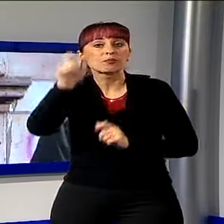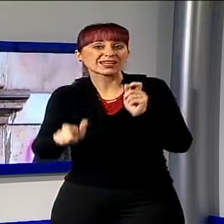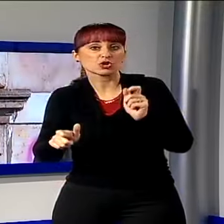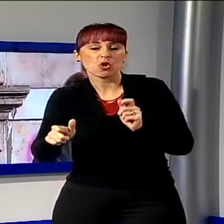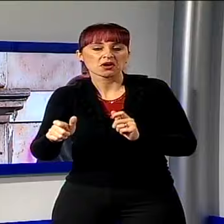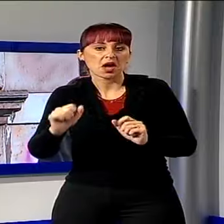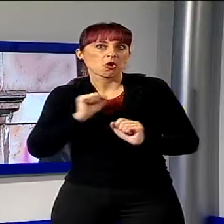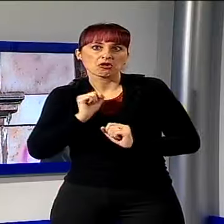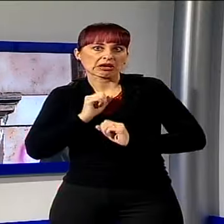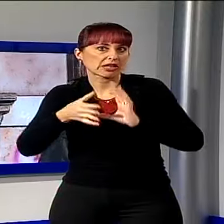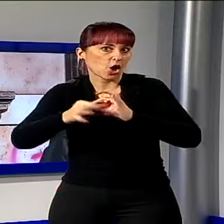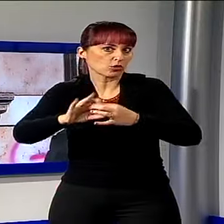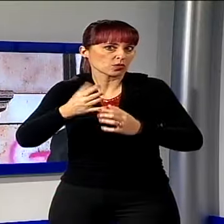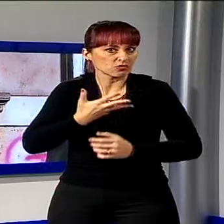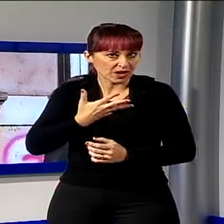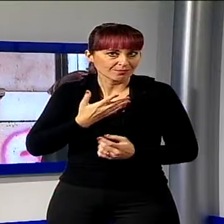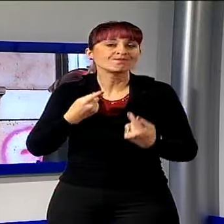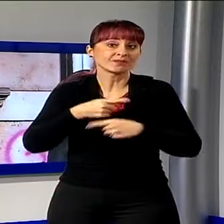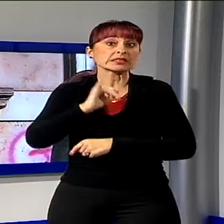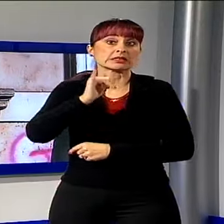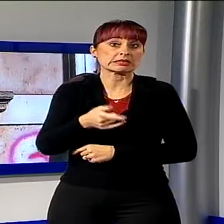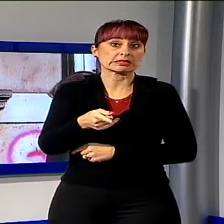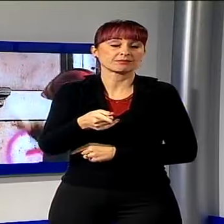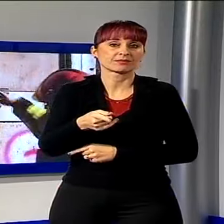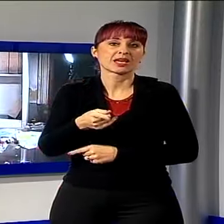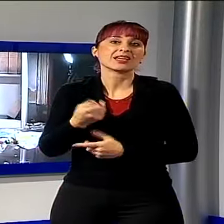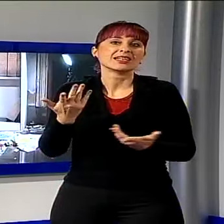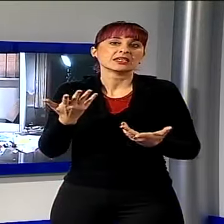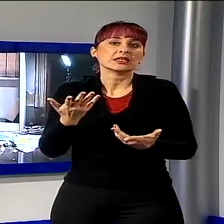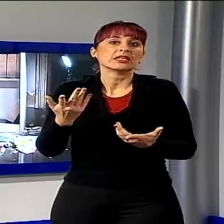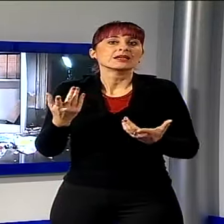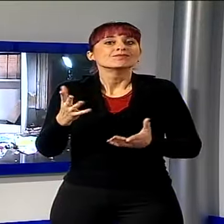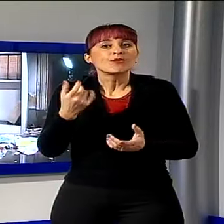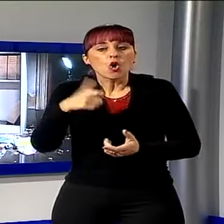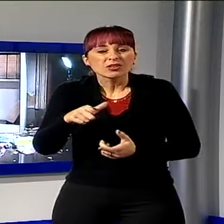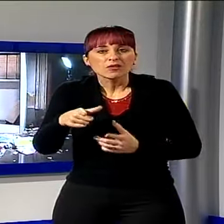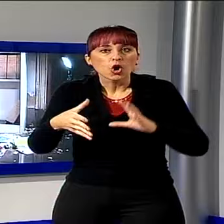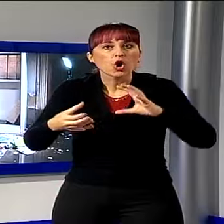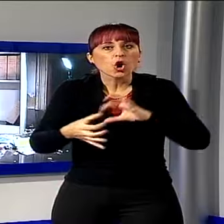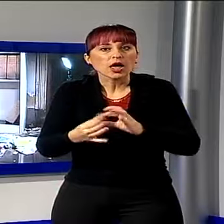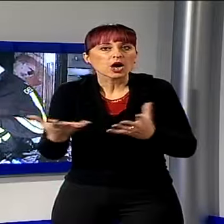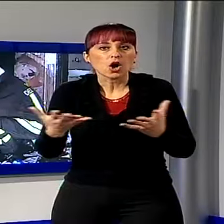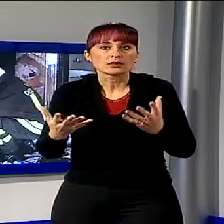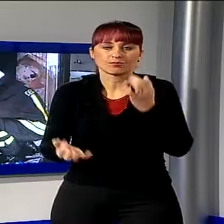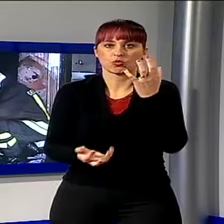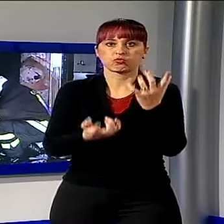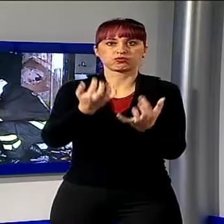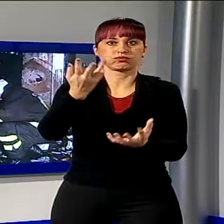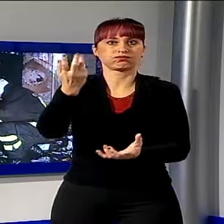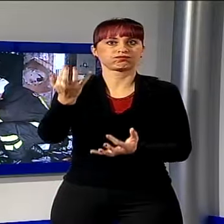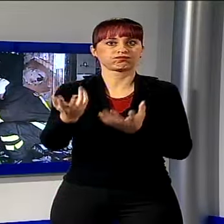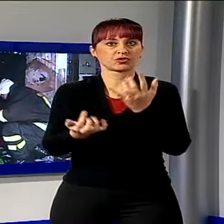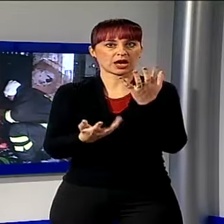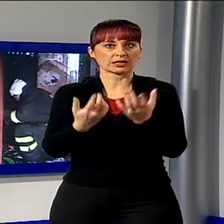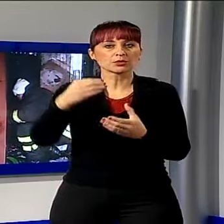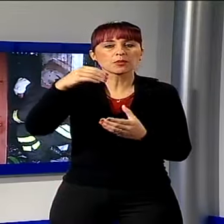considerato le conseguenze. C'è con ogni probabilità una bravata alle origini dell'incendio scoppiato poco prima della mezzanotte,